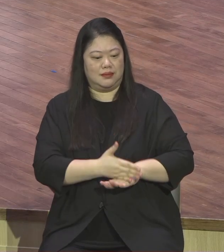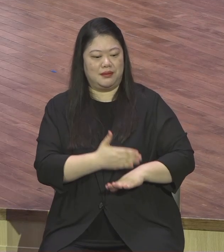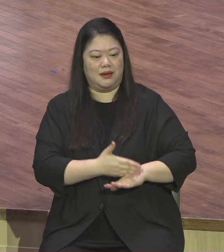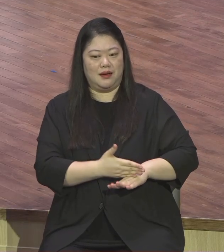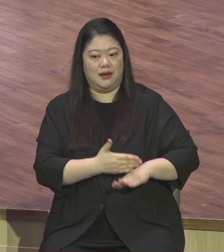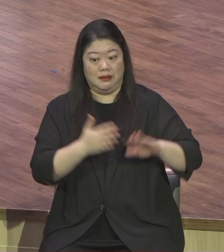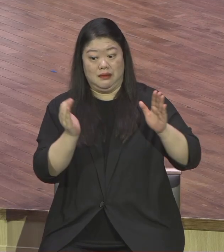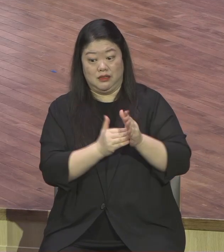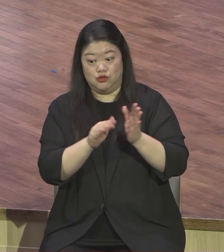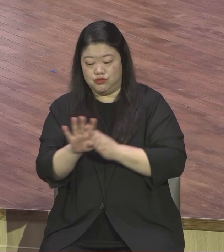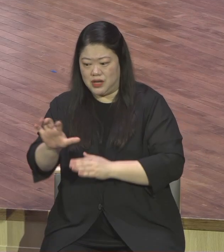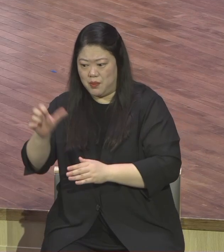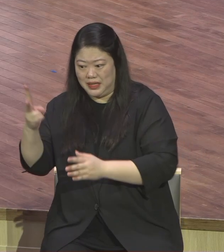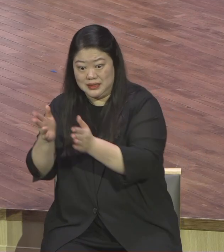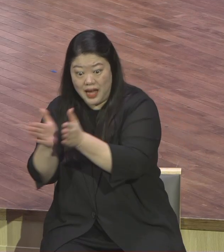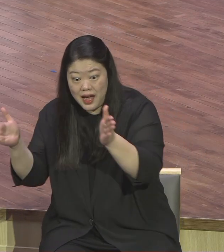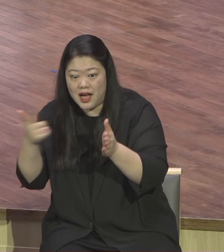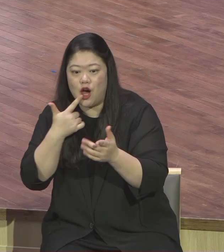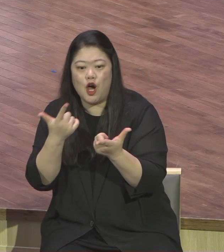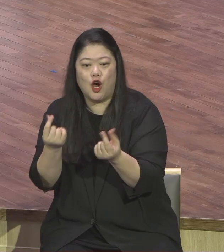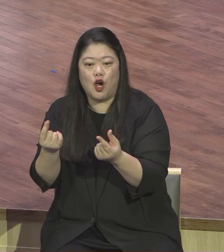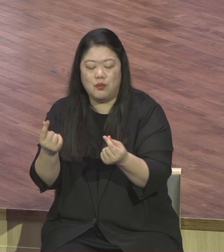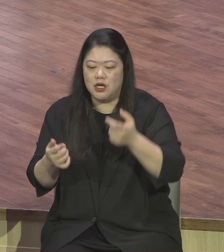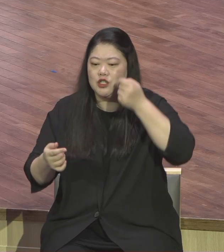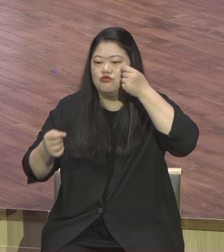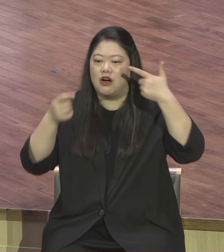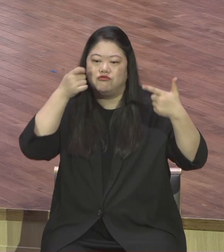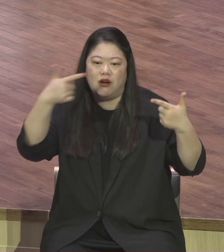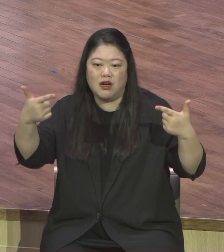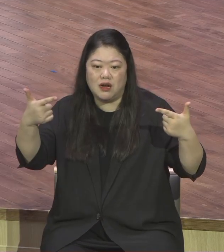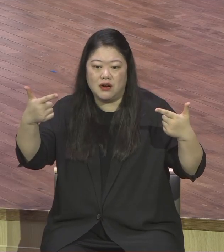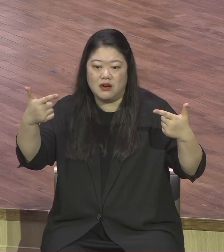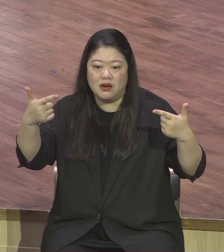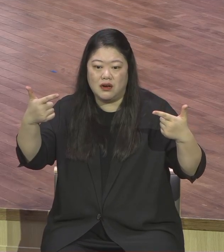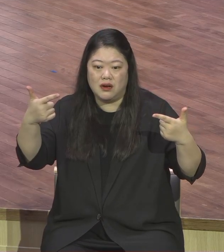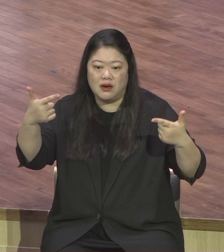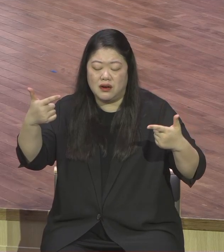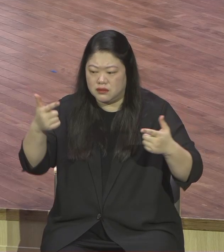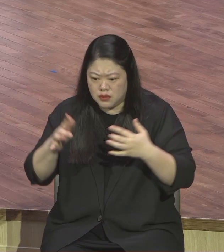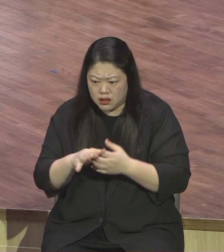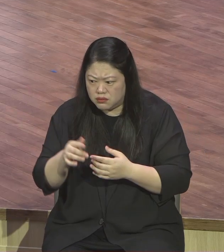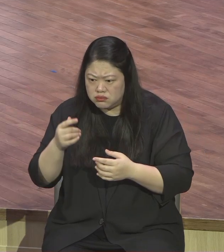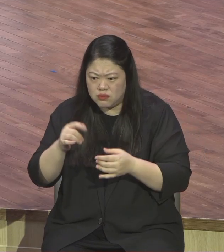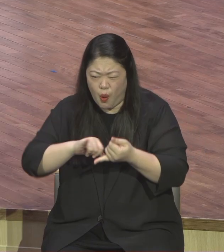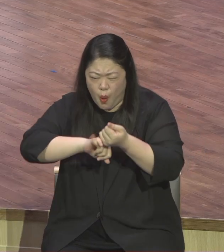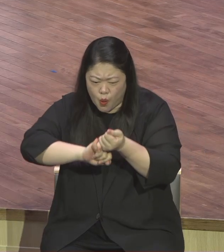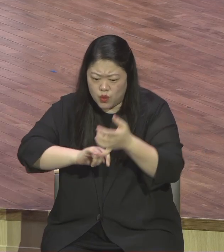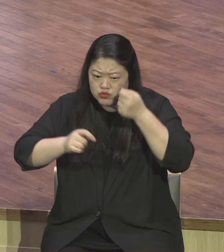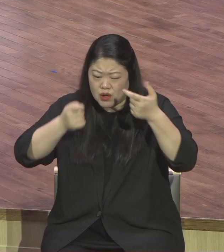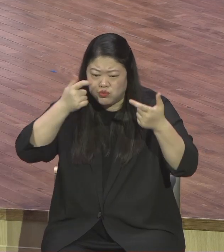왜 하나님 절기를 지키라 하셨느냐 한마디로 말하면 하나님을 좀 의식하고